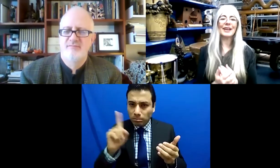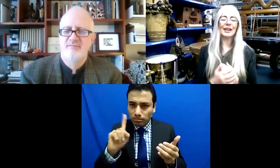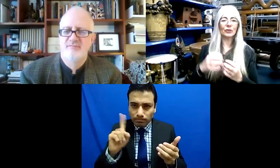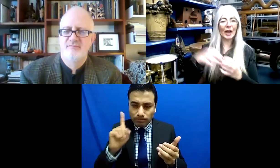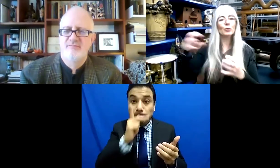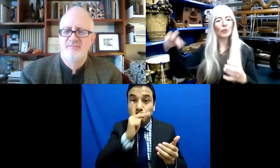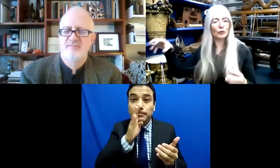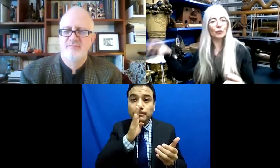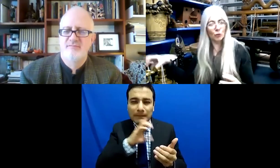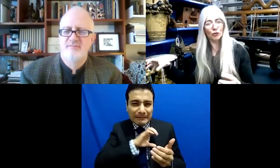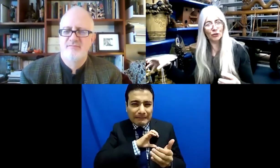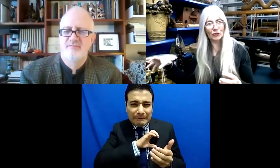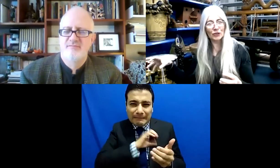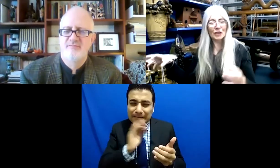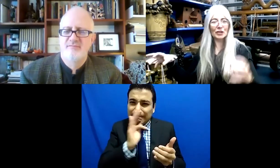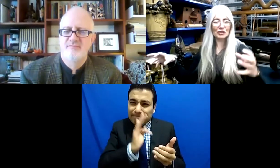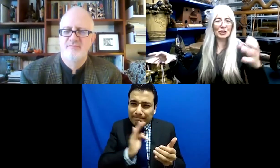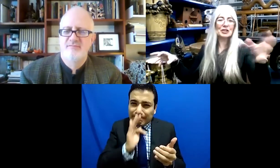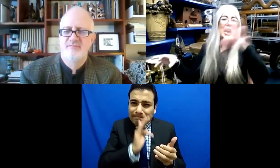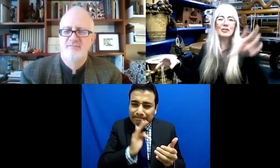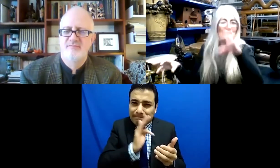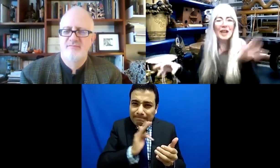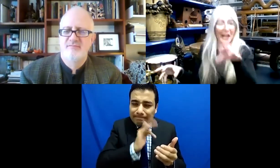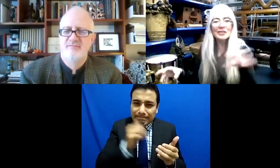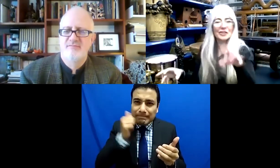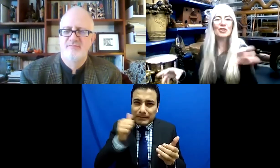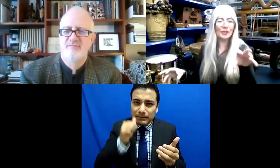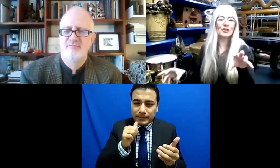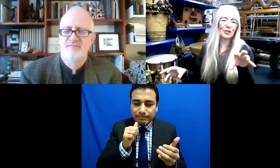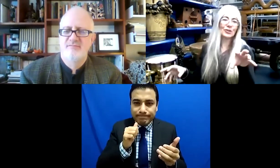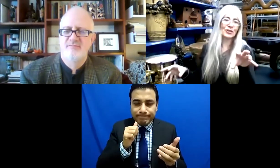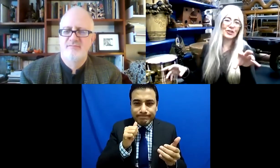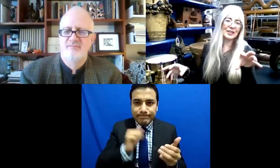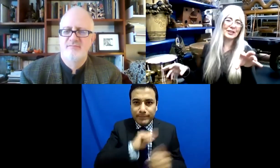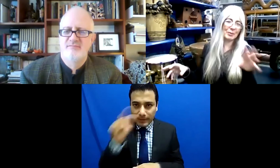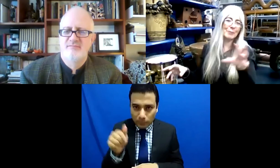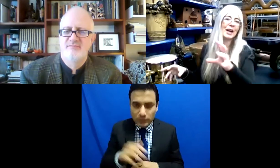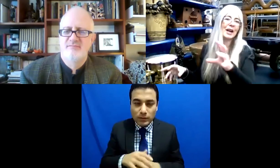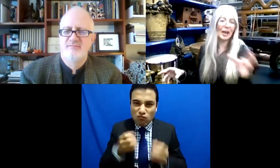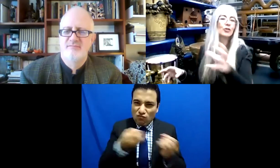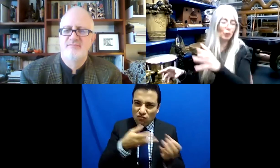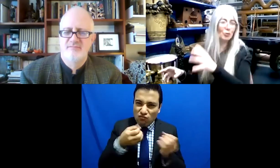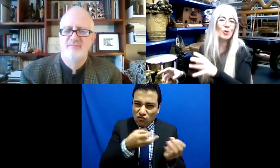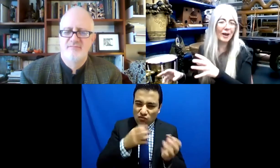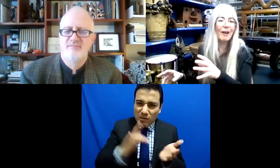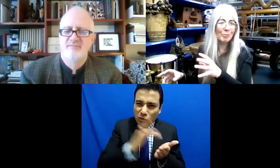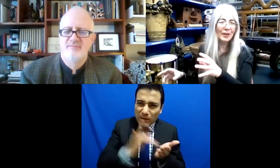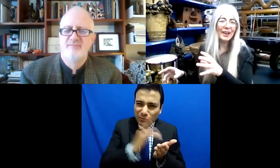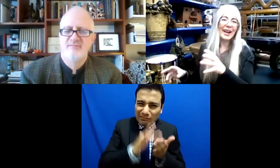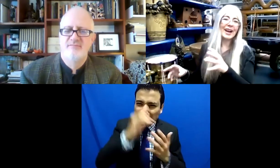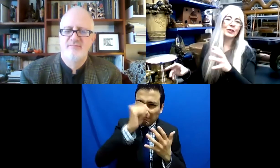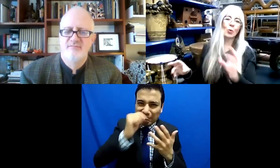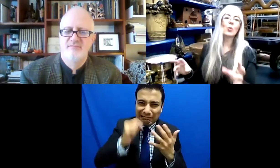y lo van a nutrir. Son las fuerzas externas